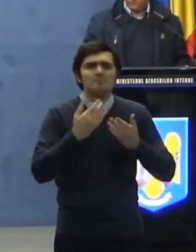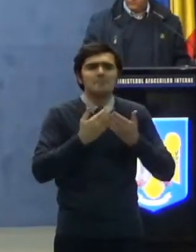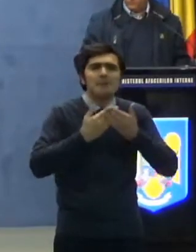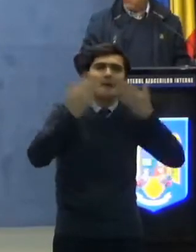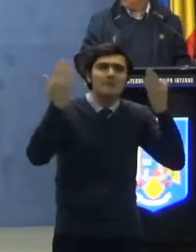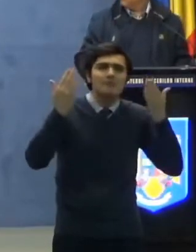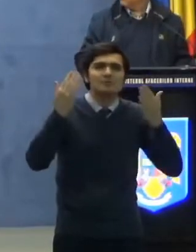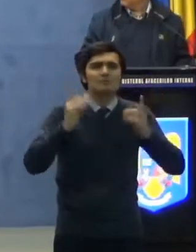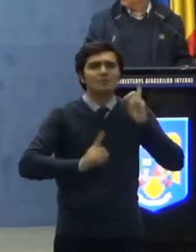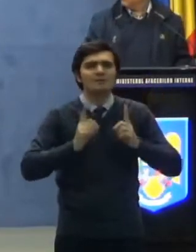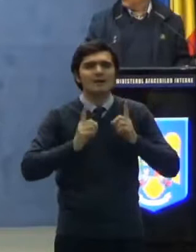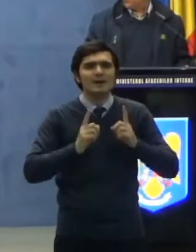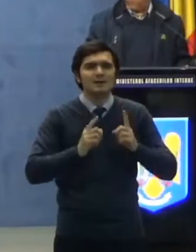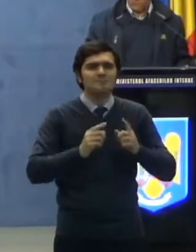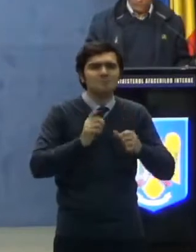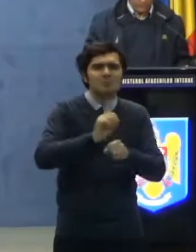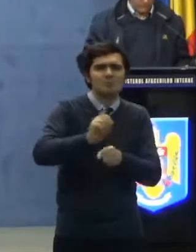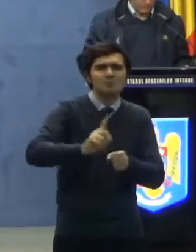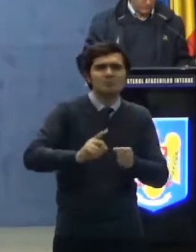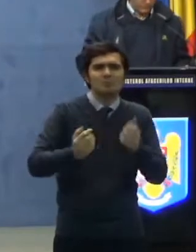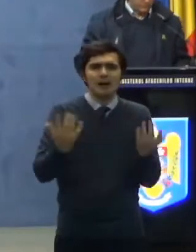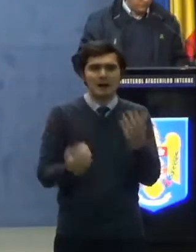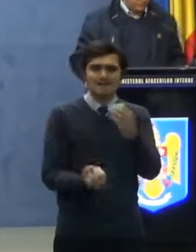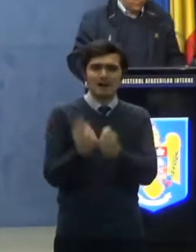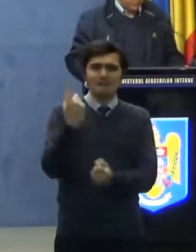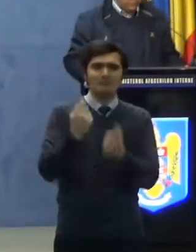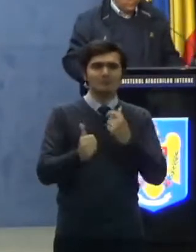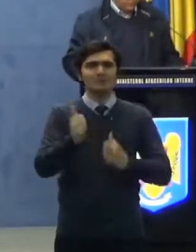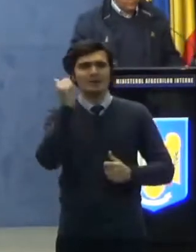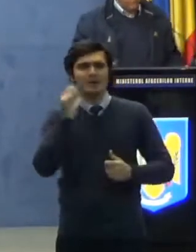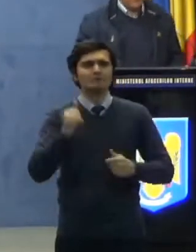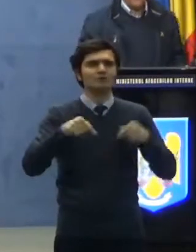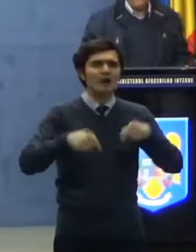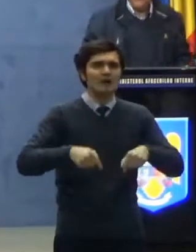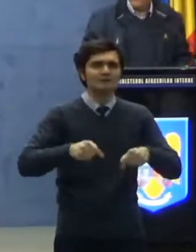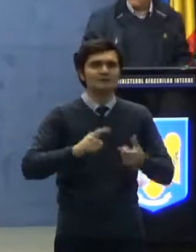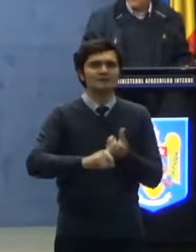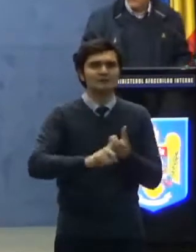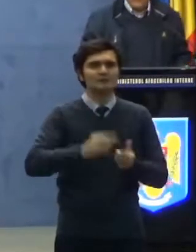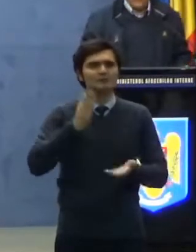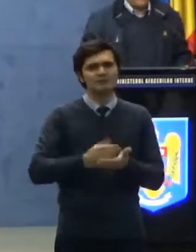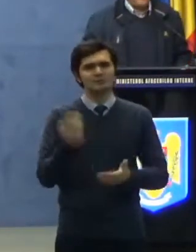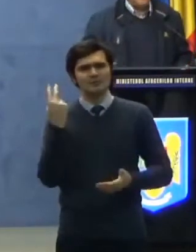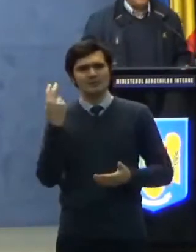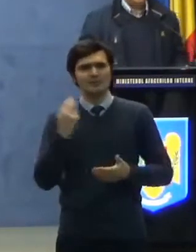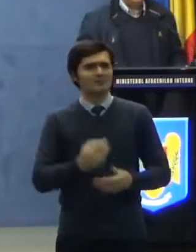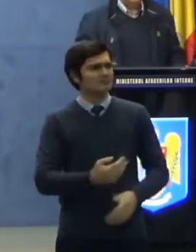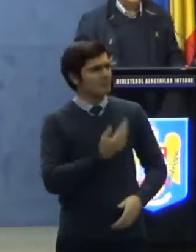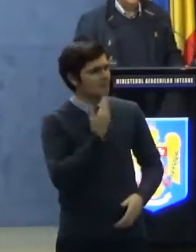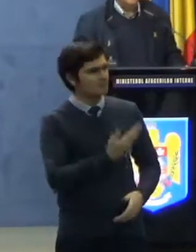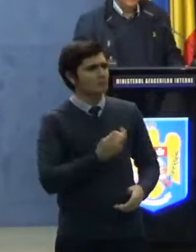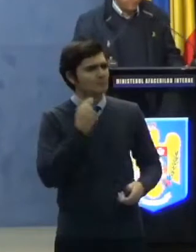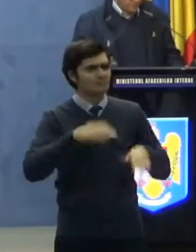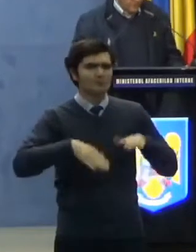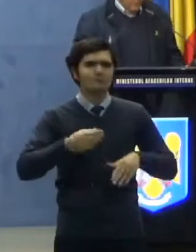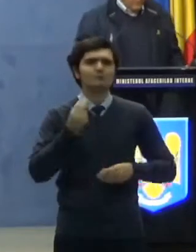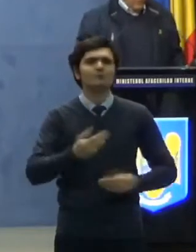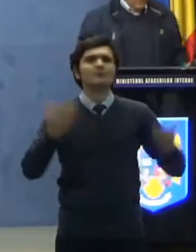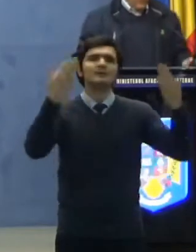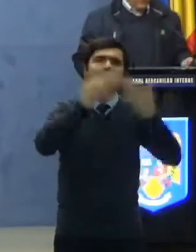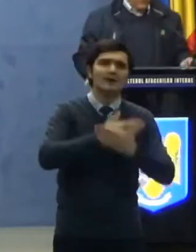apărute ieri și astăzi cu privire la deciziile anterioare. Vă rog, domnule. Mulțumesc, domnule ministru! Bună seara!